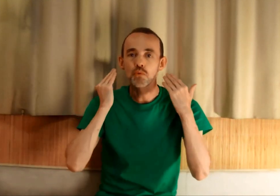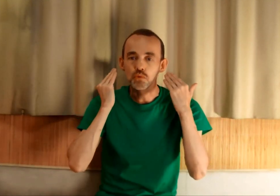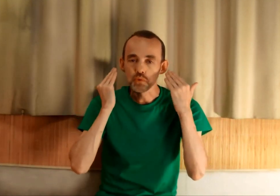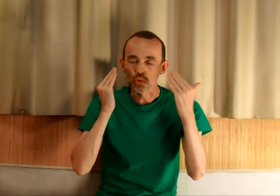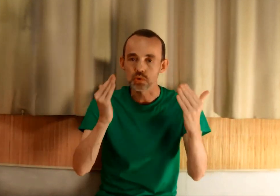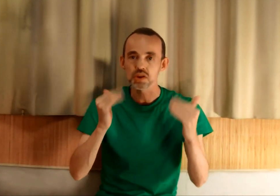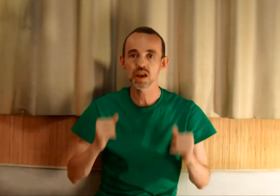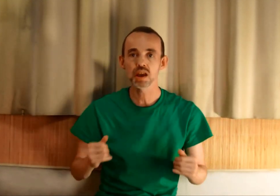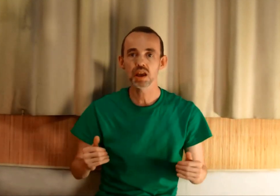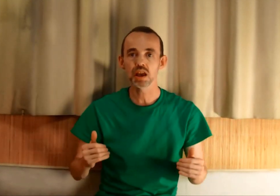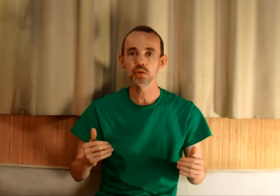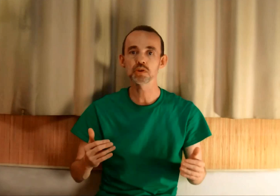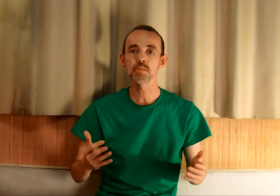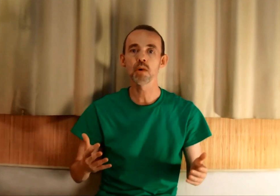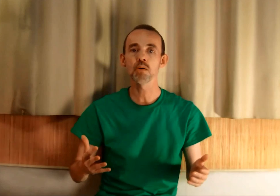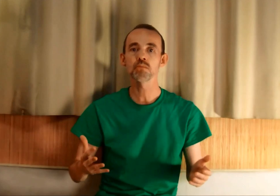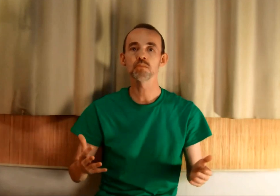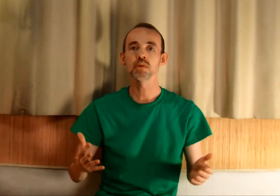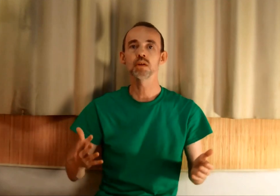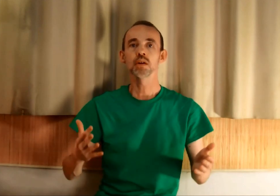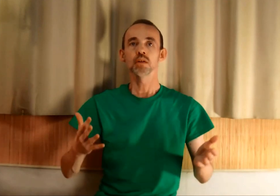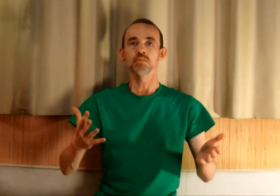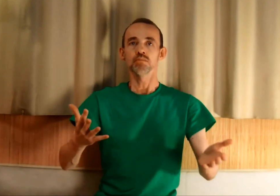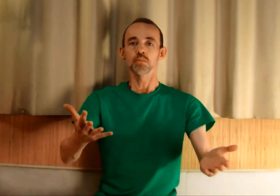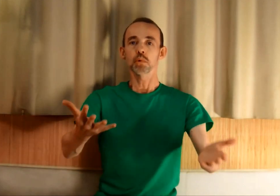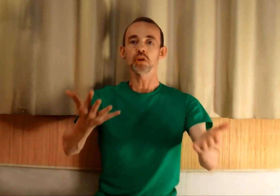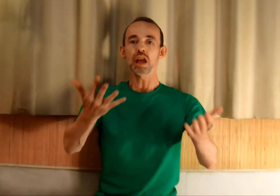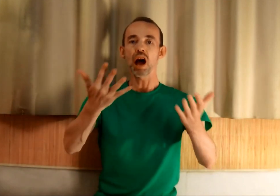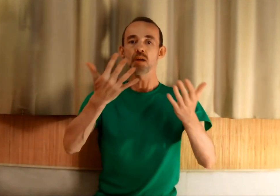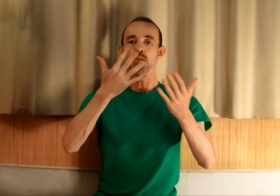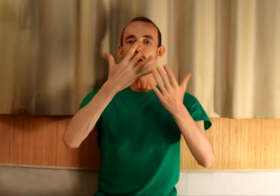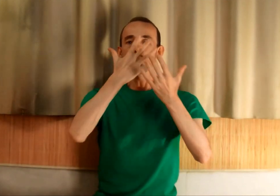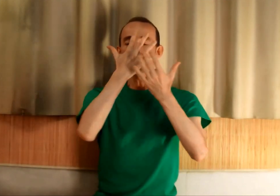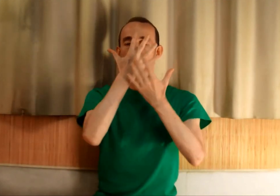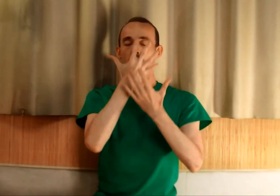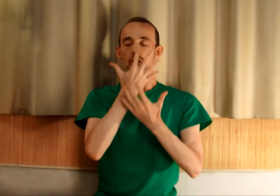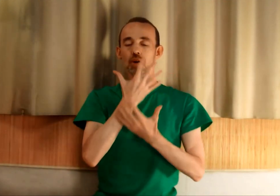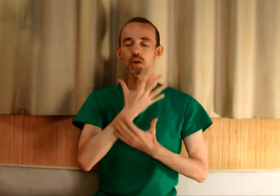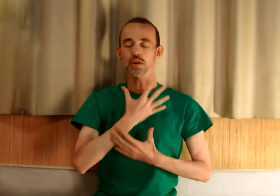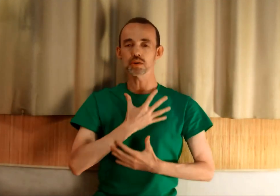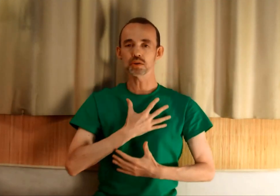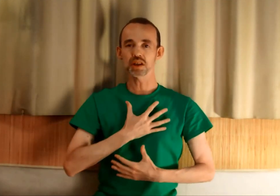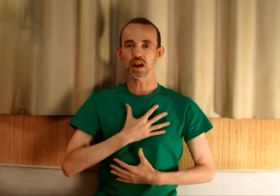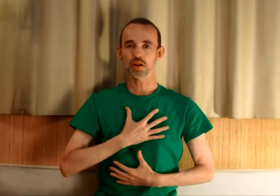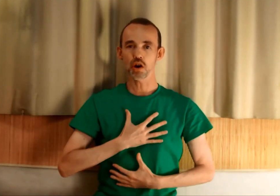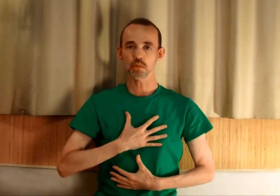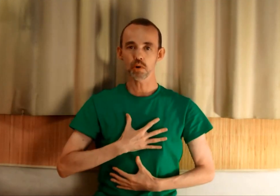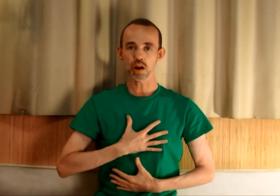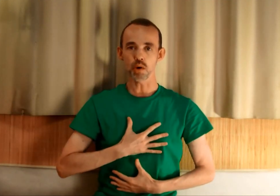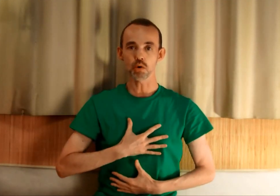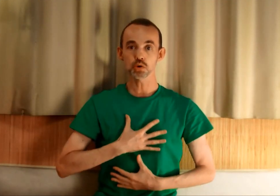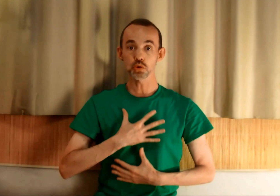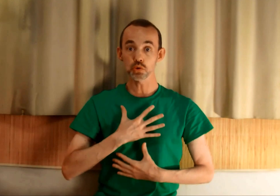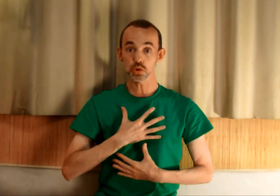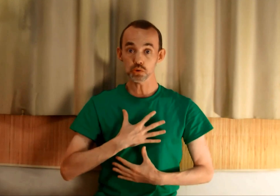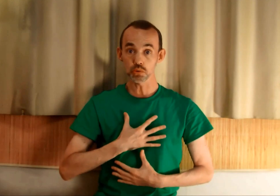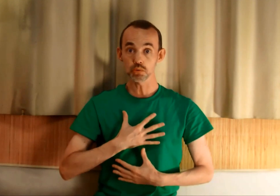que vous osiez. Et deuxièmement, prenez un moment pour ressentir corporellement. Ce ne sont